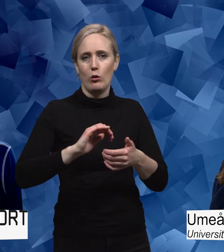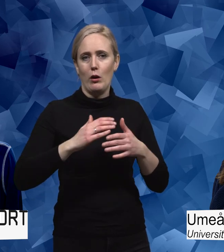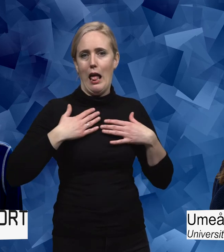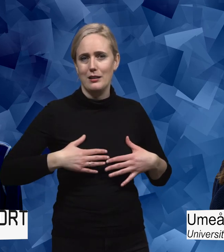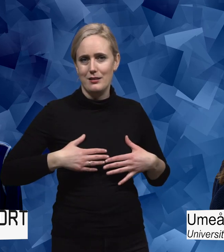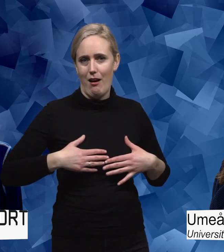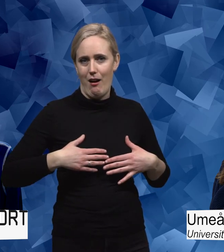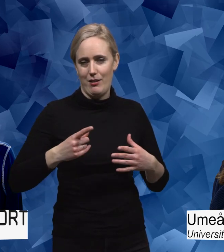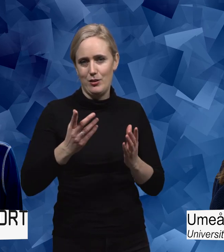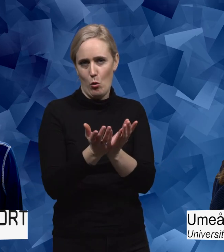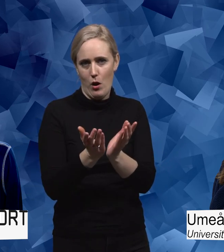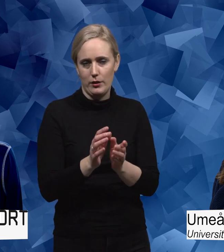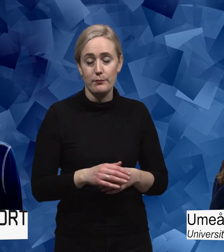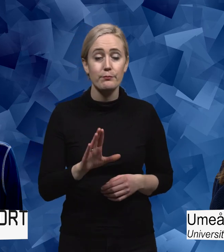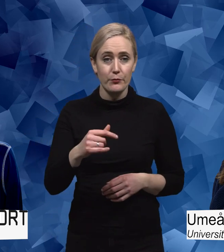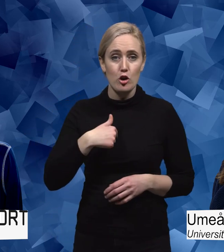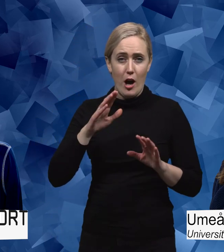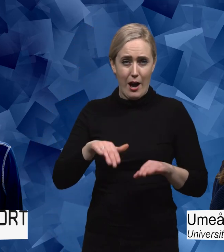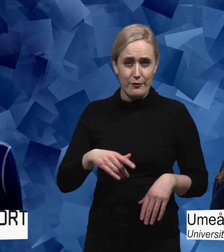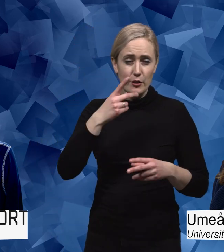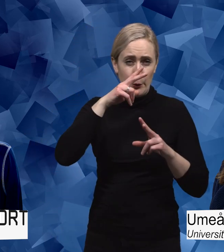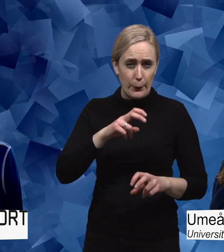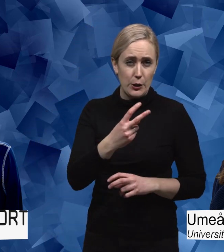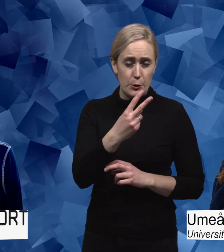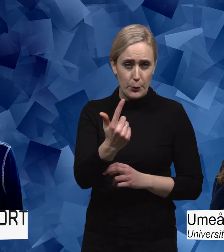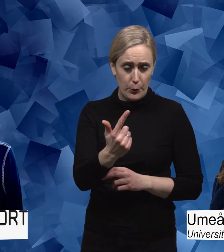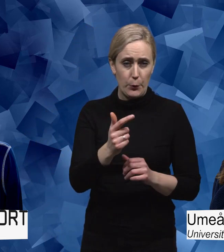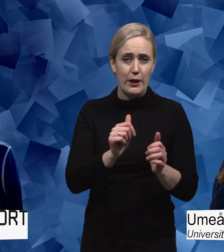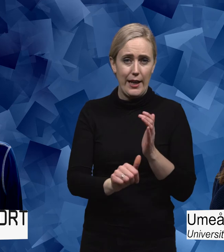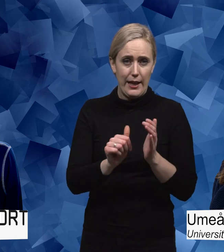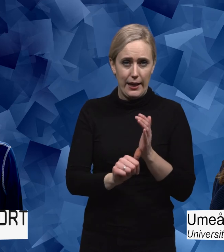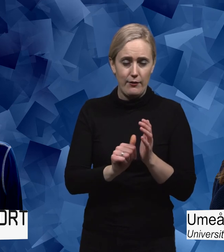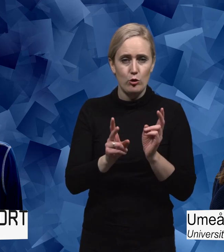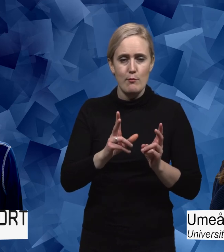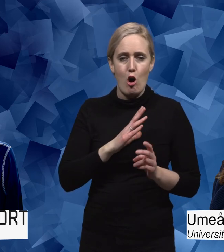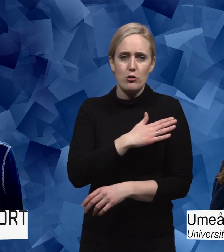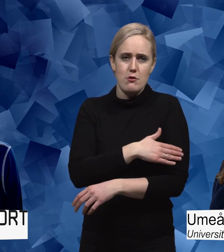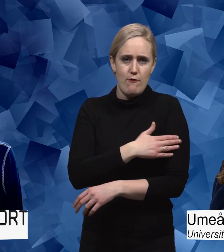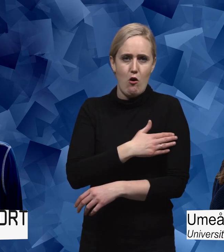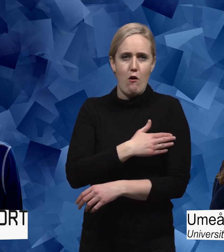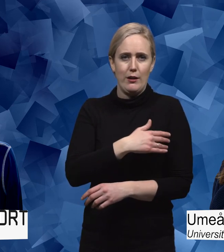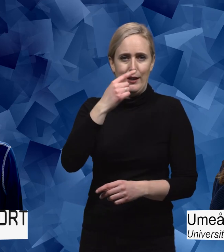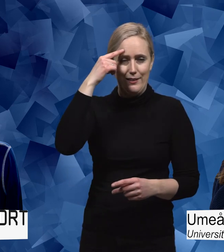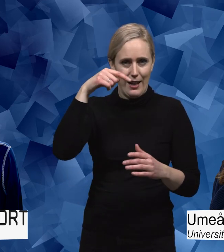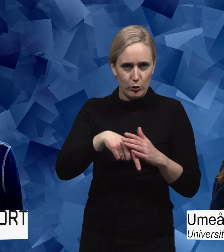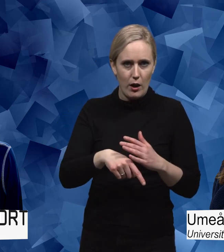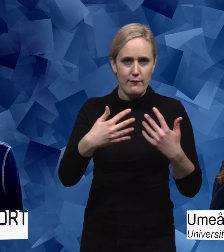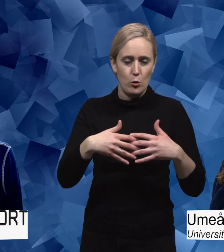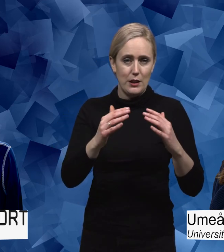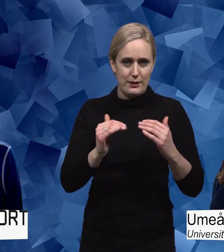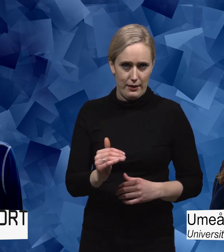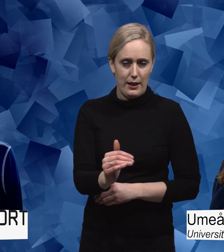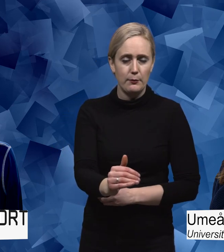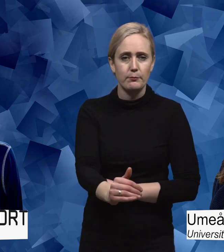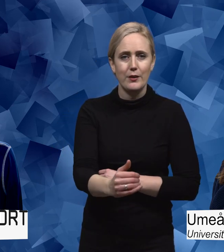Ja, jag har gjort en intervjustudie med 27 elever med lindrig intellektuell funktionsnedsättning i särskolan